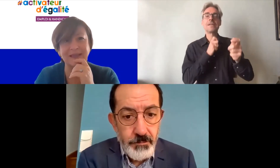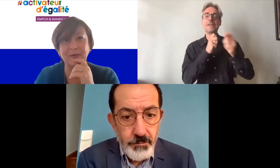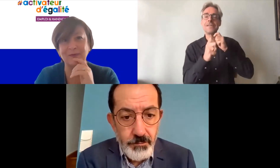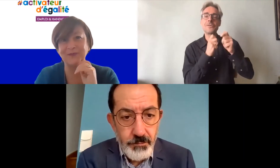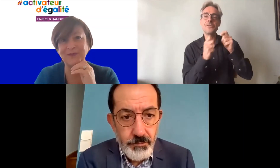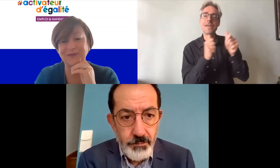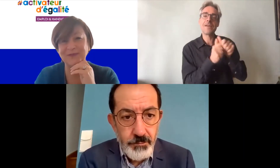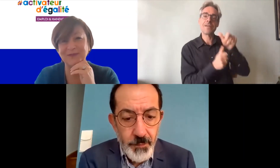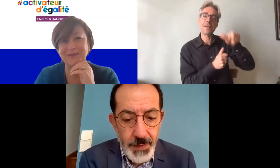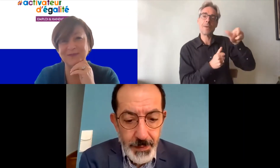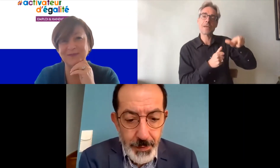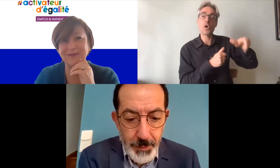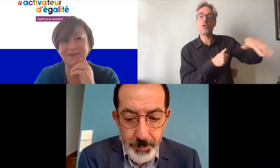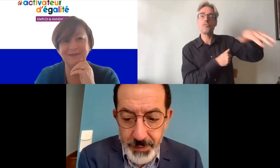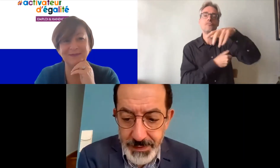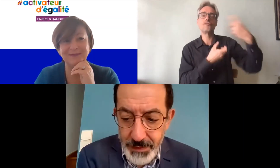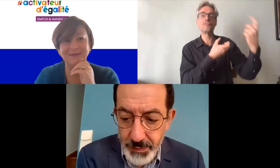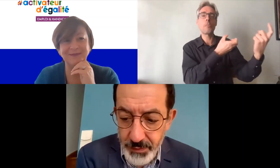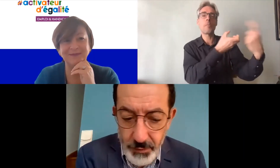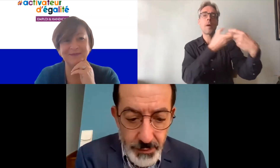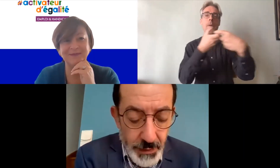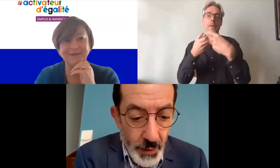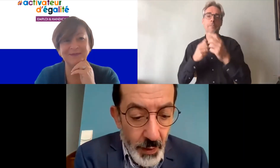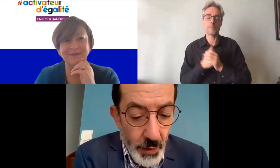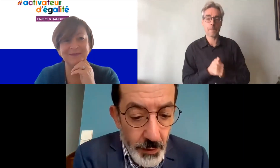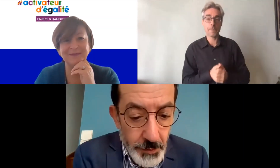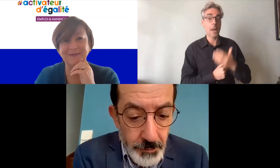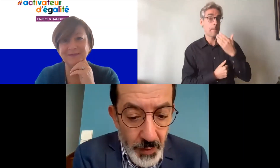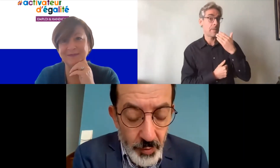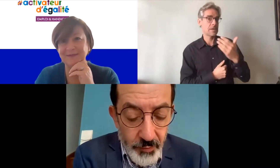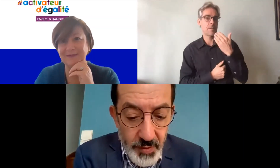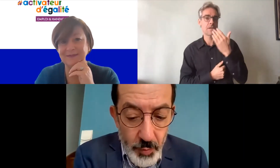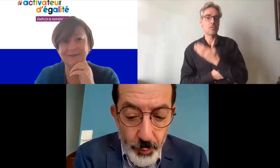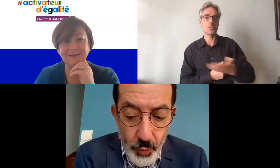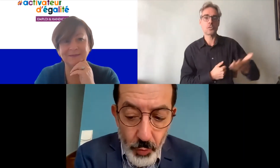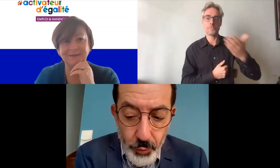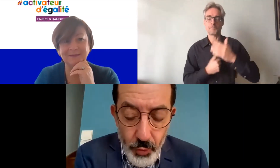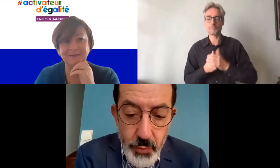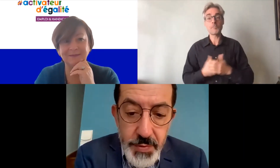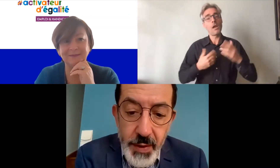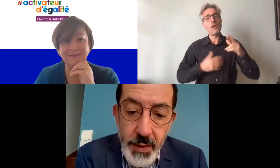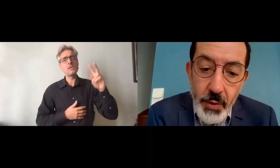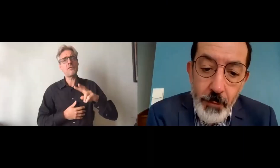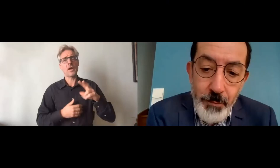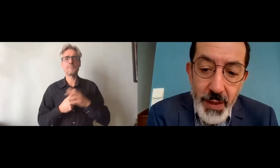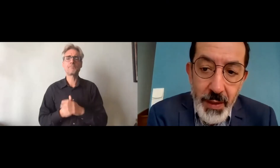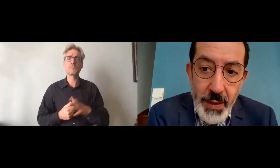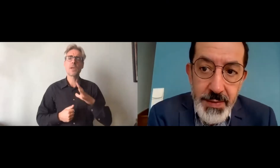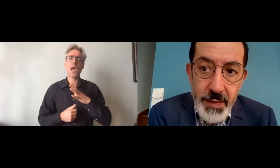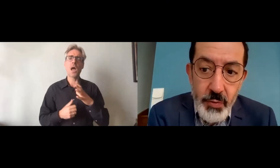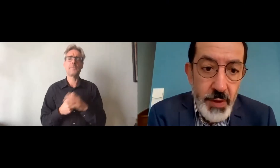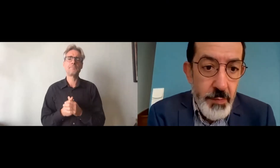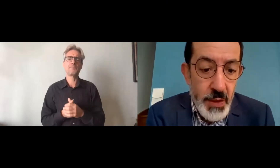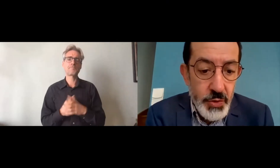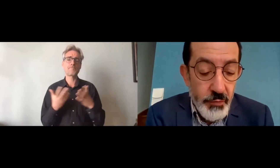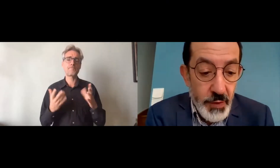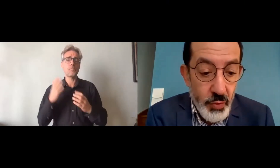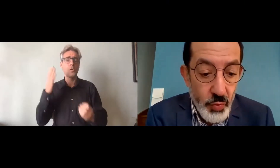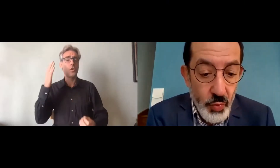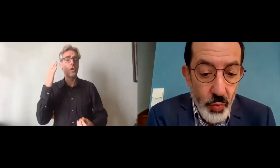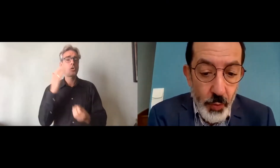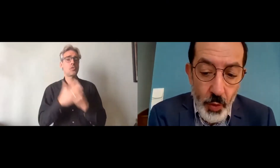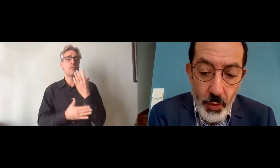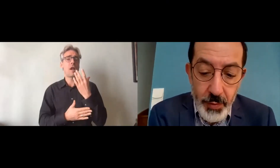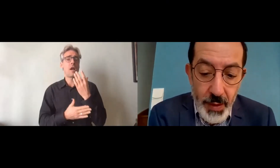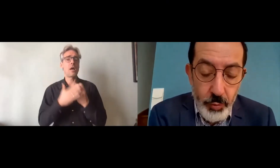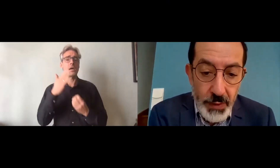les participants Merci Véronique alors effectivement on peut illustrer cette démarche en fait